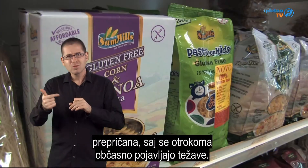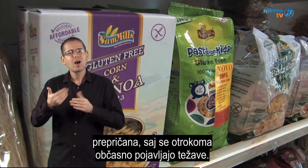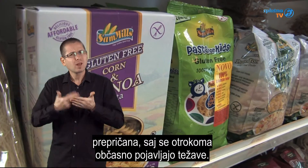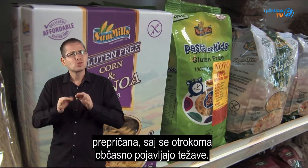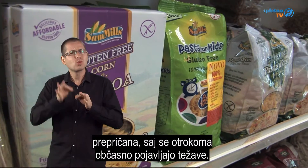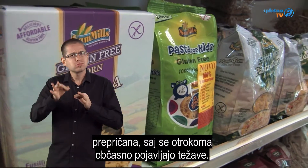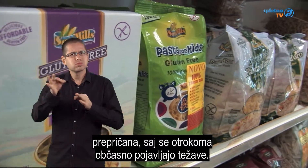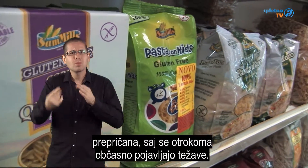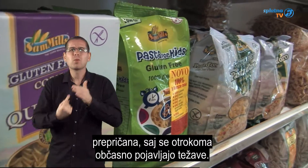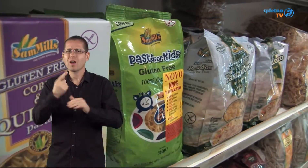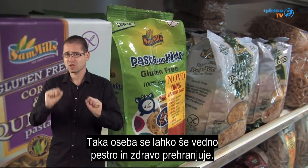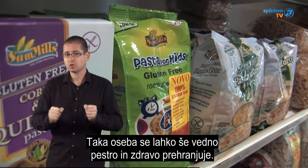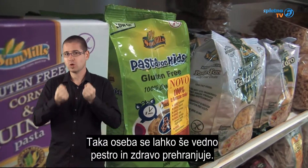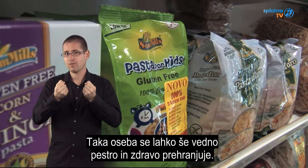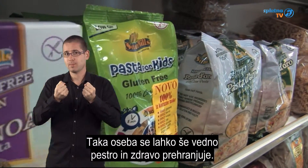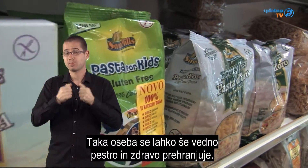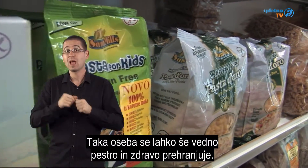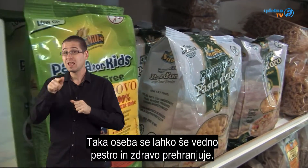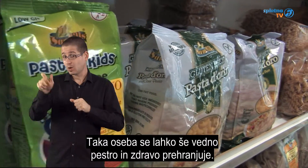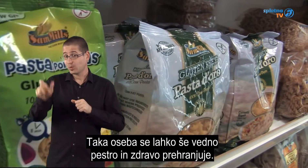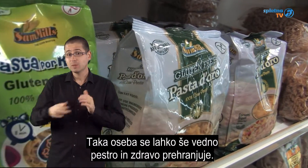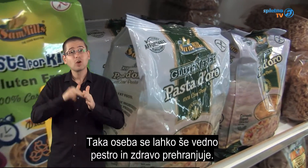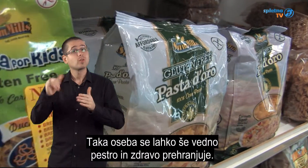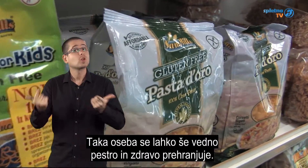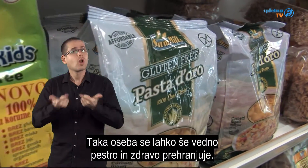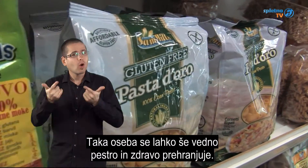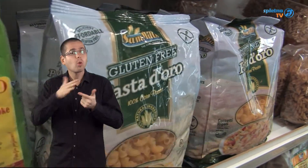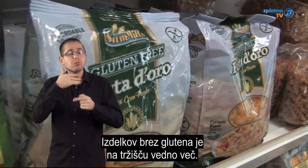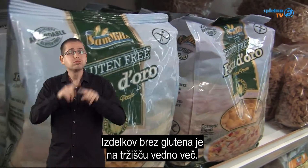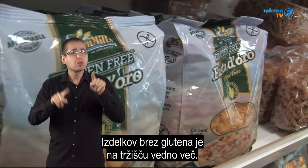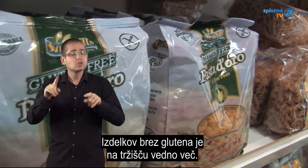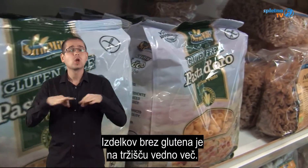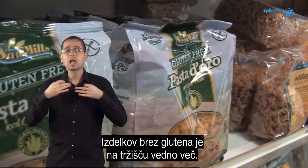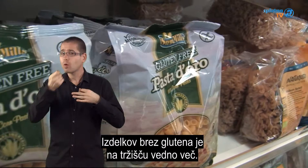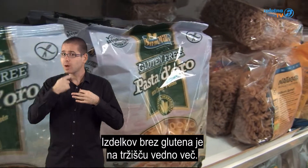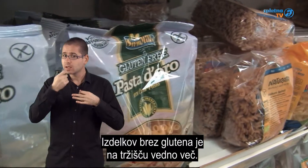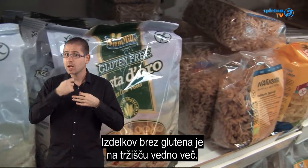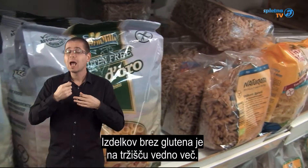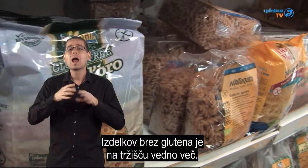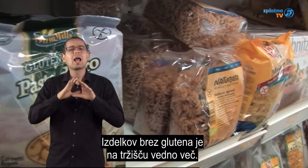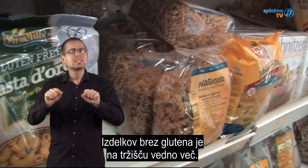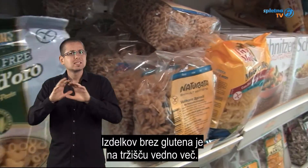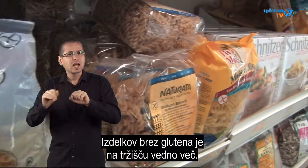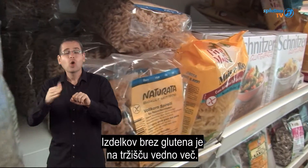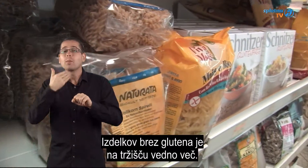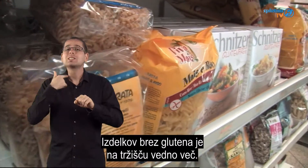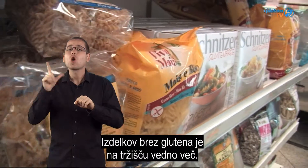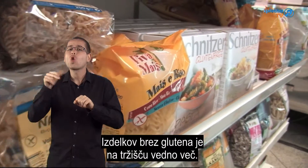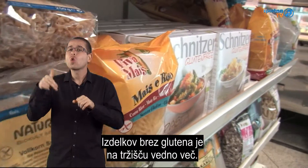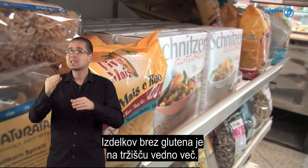pojavljajo težave. Tako seba se še vedno lahko pestro in zravo prehranjuje. Izdelkov brezglutenskih je na tržišču vedno več.